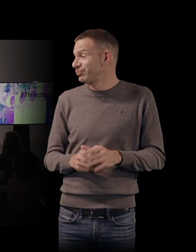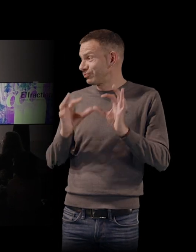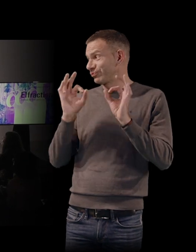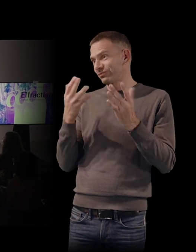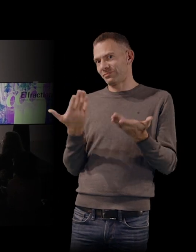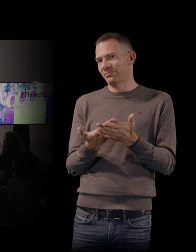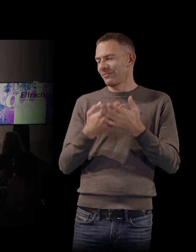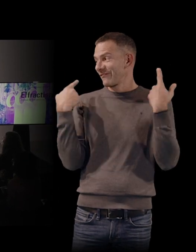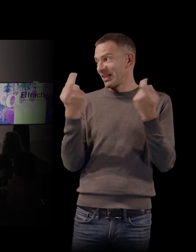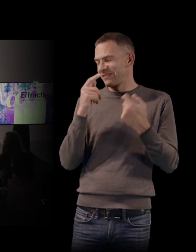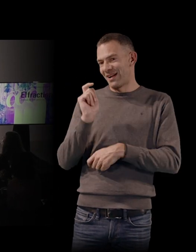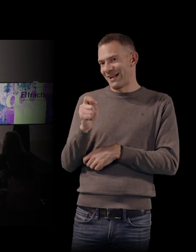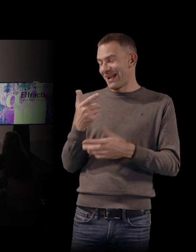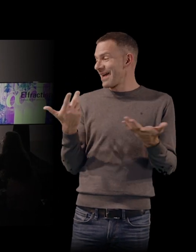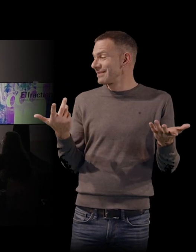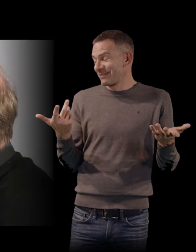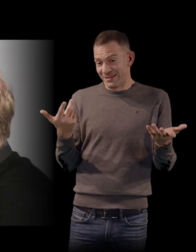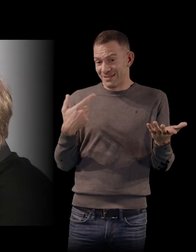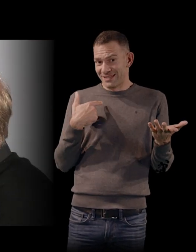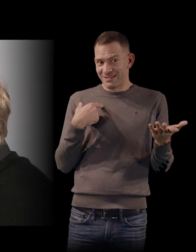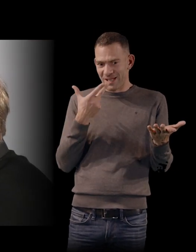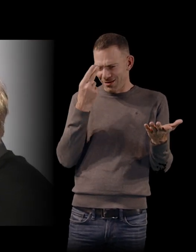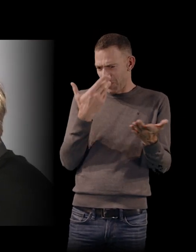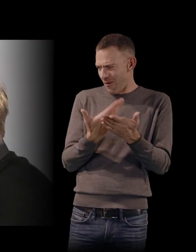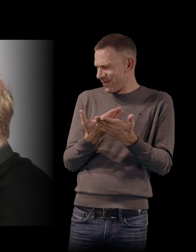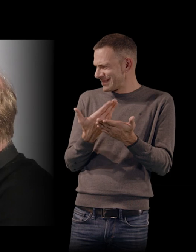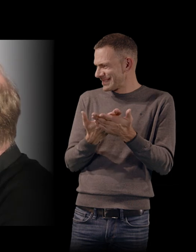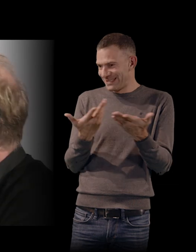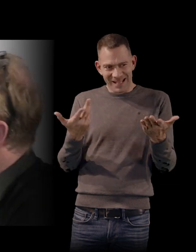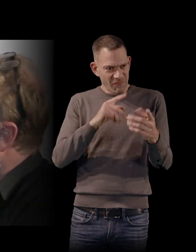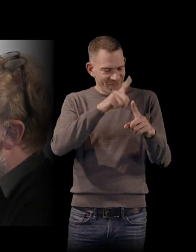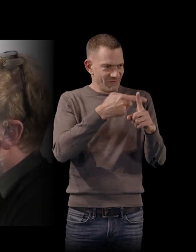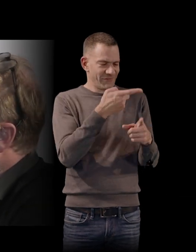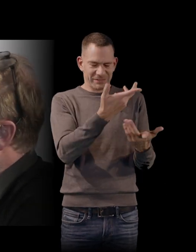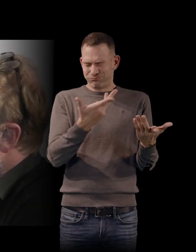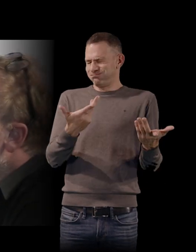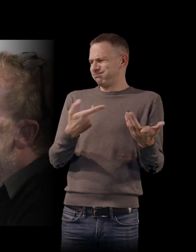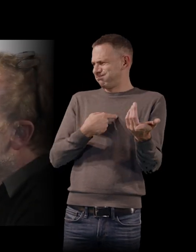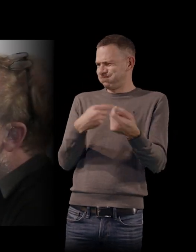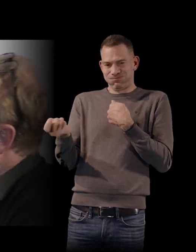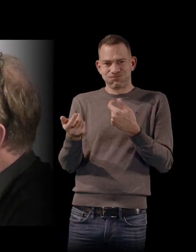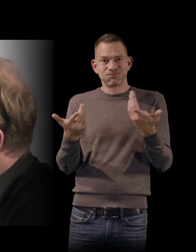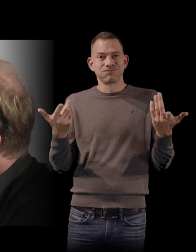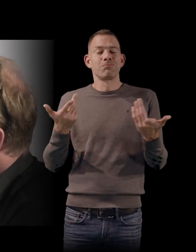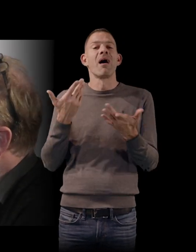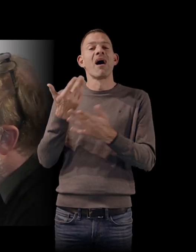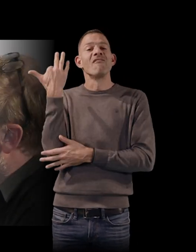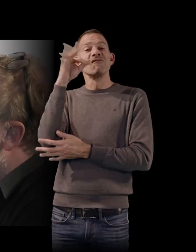qu'on comprend aussi que c'est encore une incongruité de plus, finalement, pour ce film, au moment où la nouvelle vague est en train de naître, où,